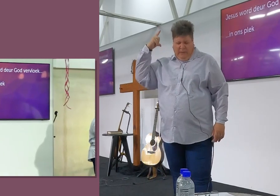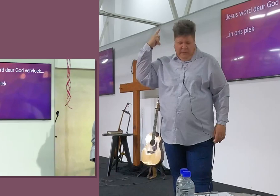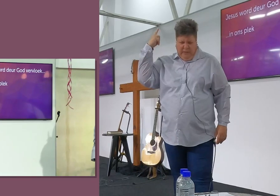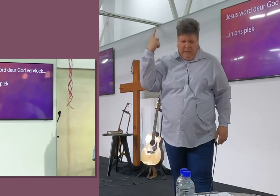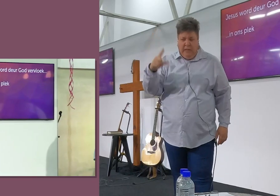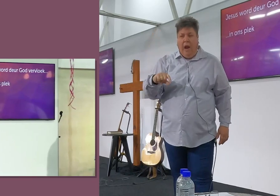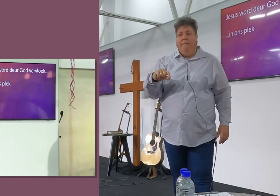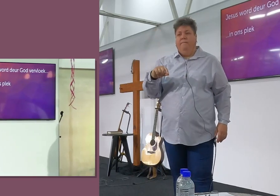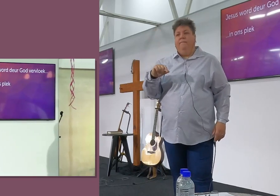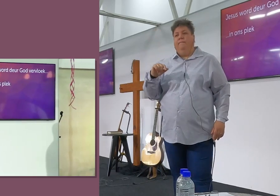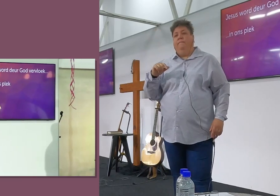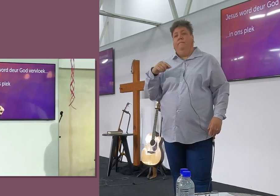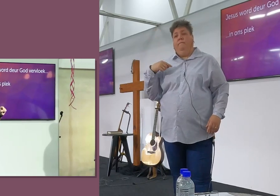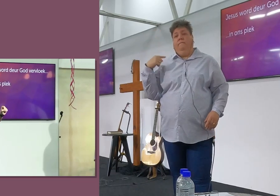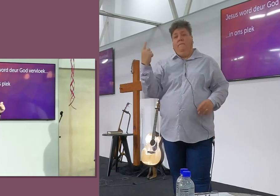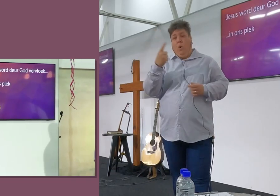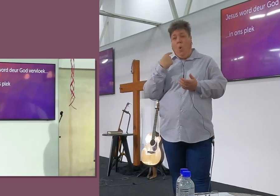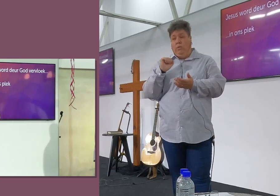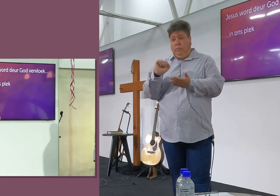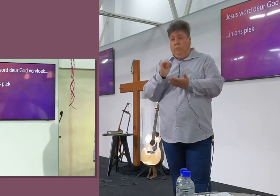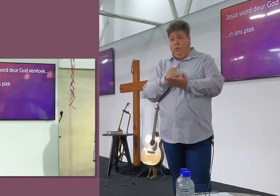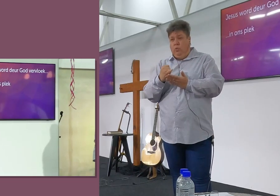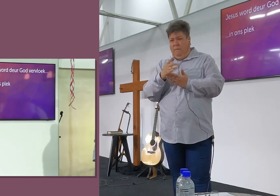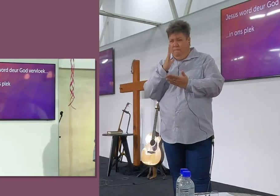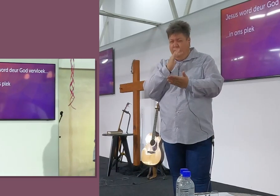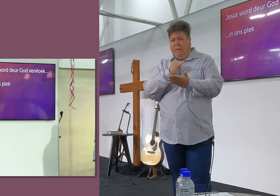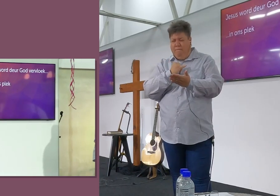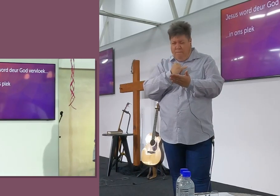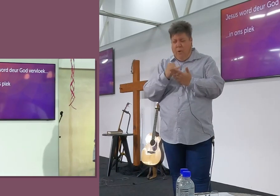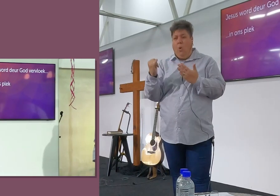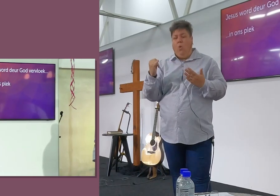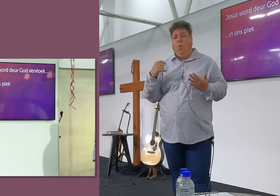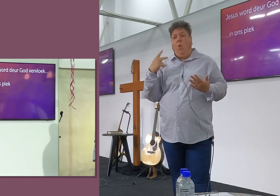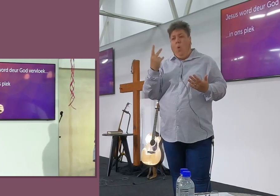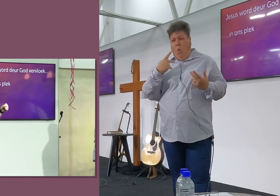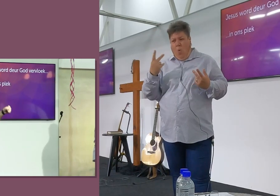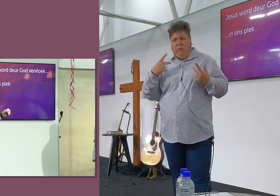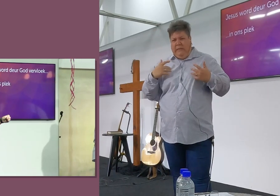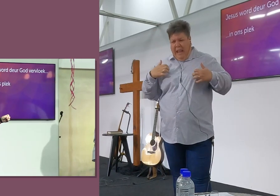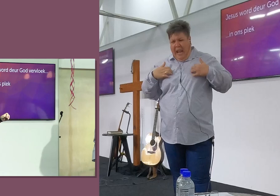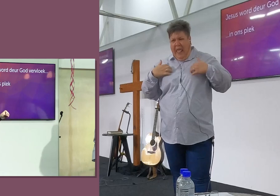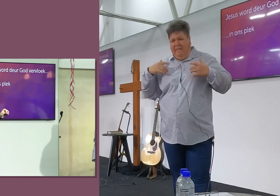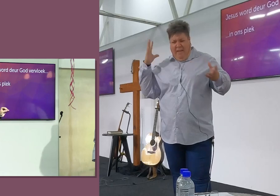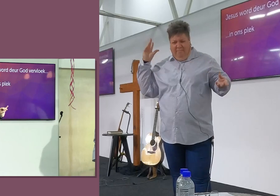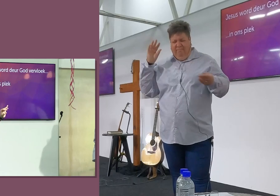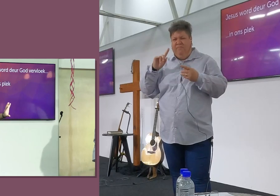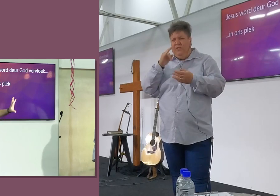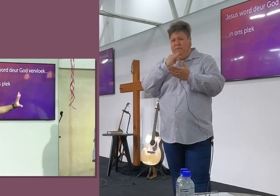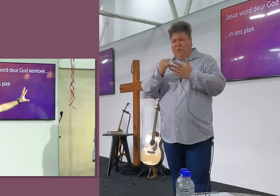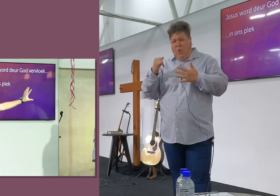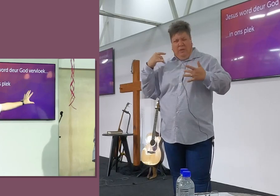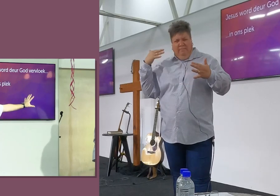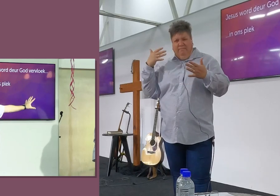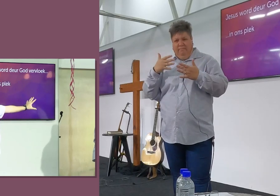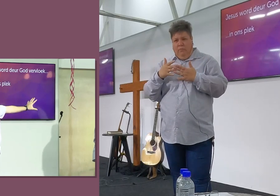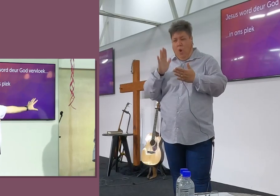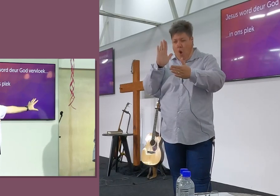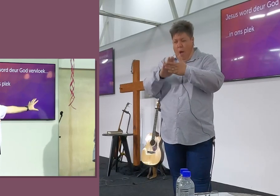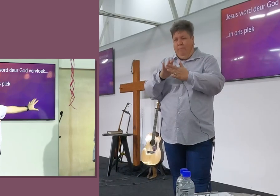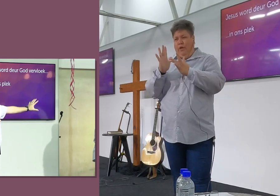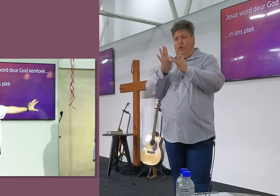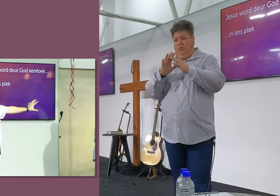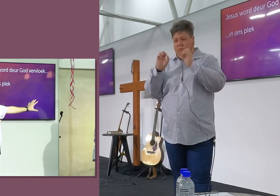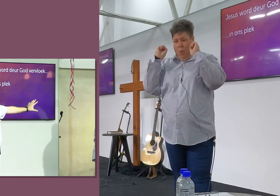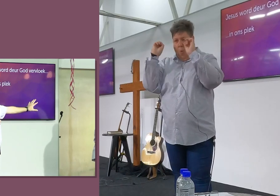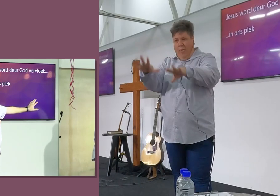Voor my en vir jou sonde, Die vervloeking, Waar daar op my en op jou leven was, Op sy sien gesit het,